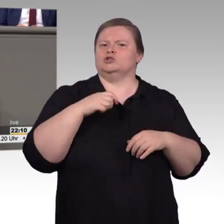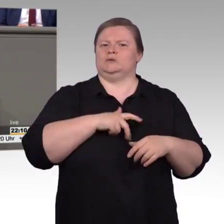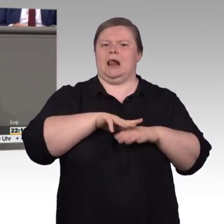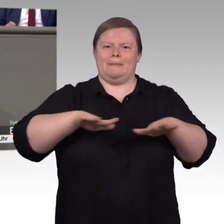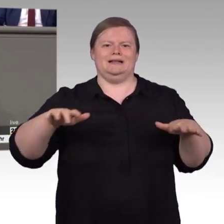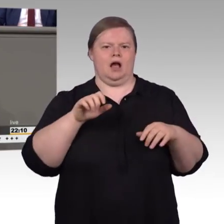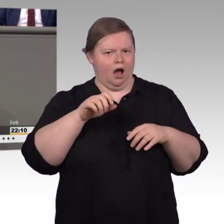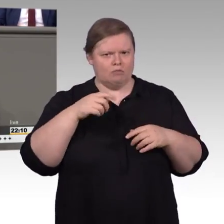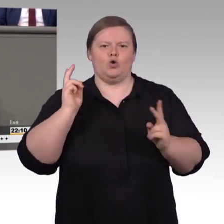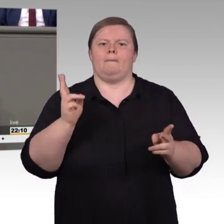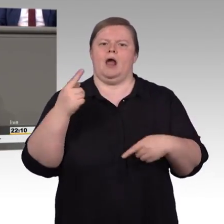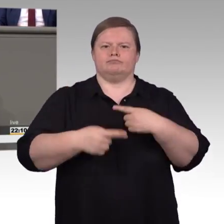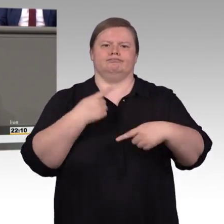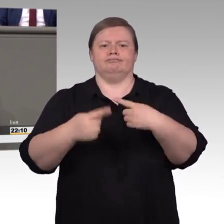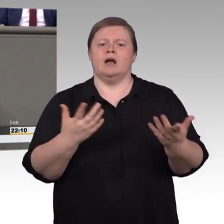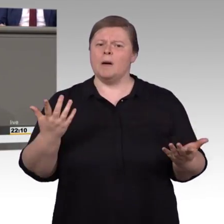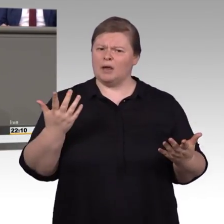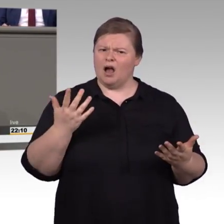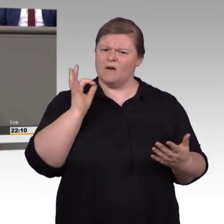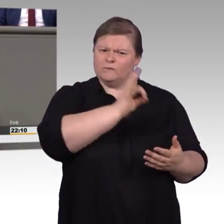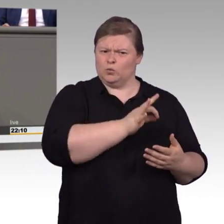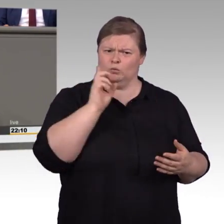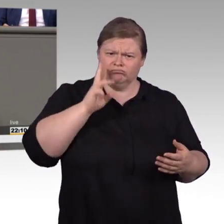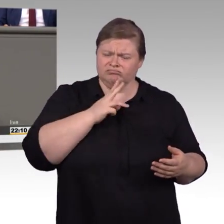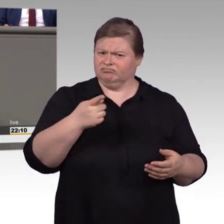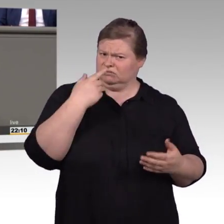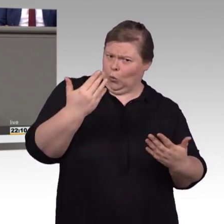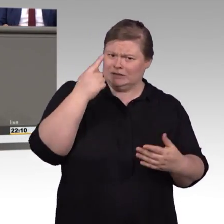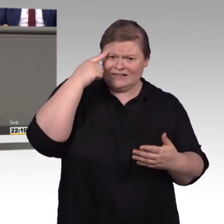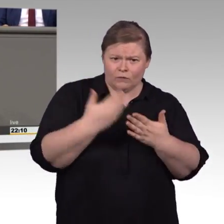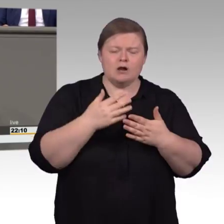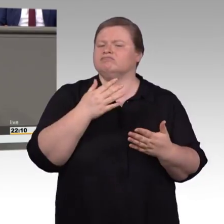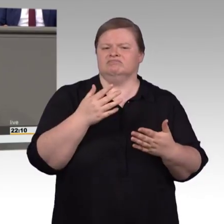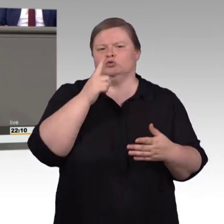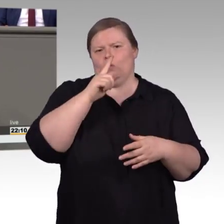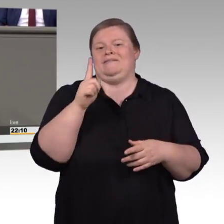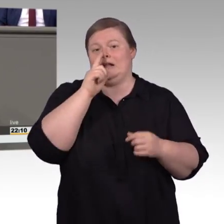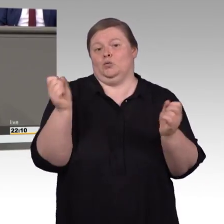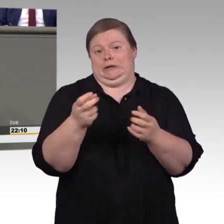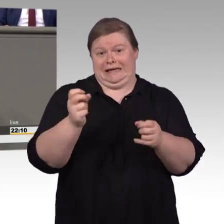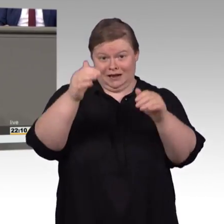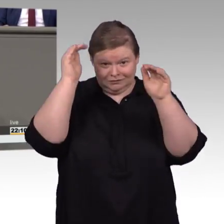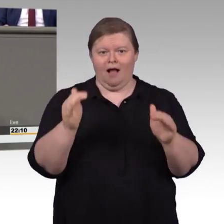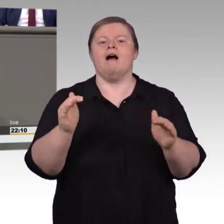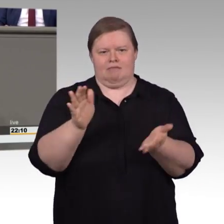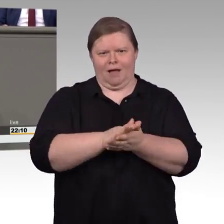wir aber auch dafür sorgen, dass bestehende digitale Barrieren verschwinden und neue gar nicht erst entstehen. Das gibt uns allein die UN